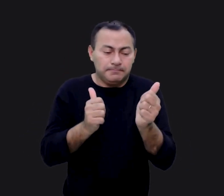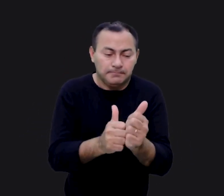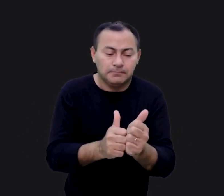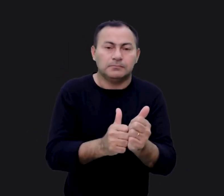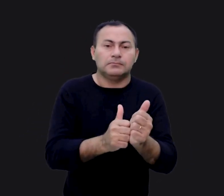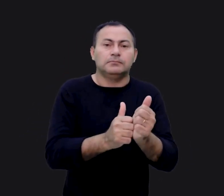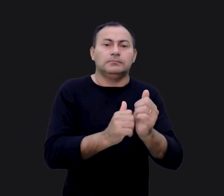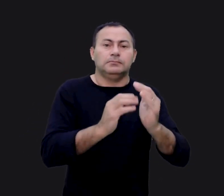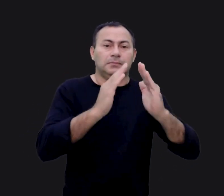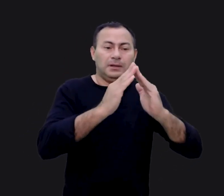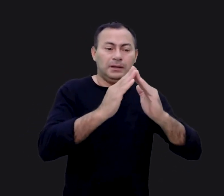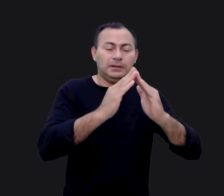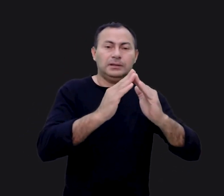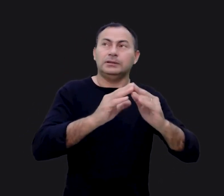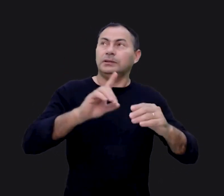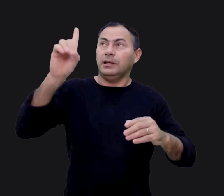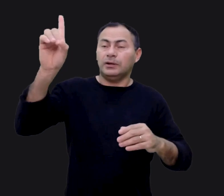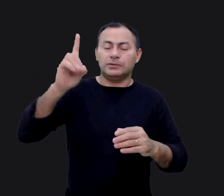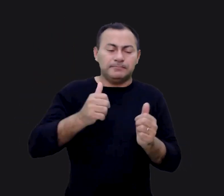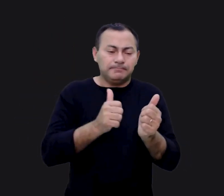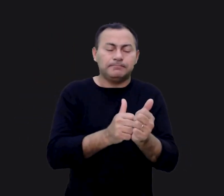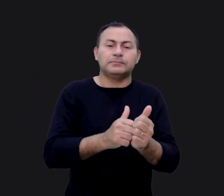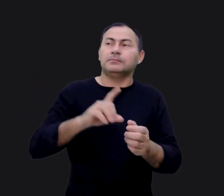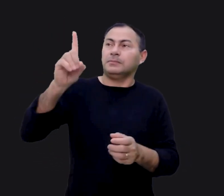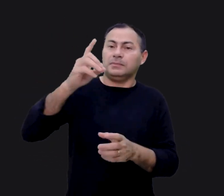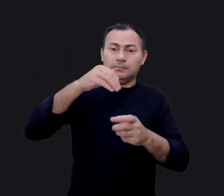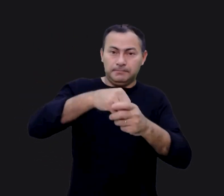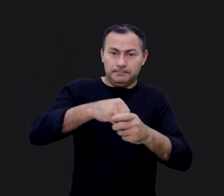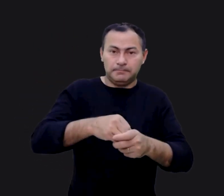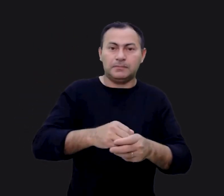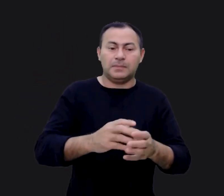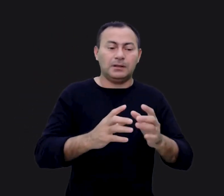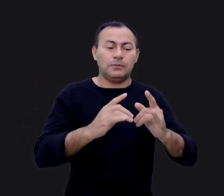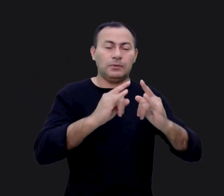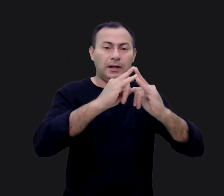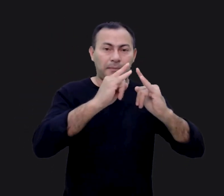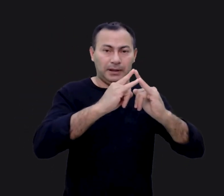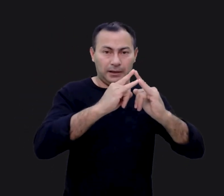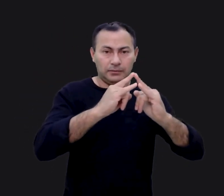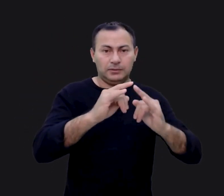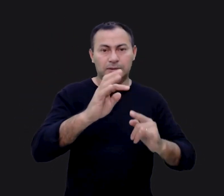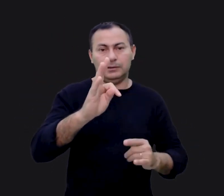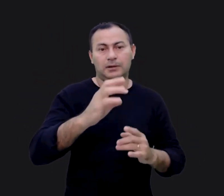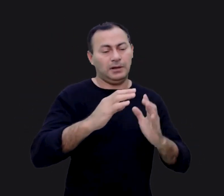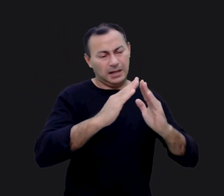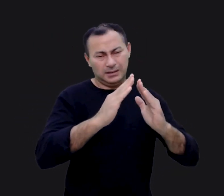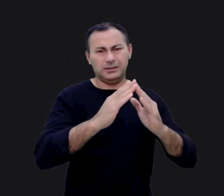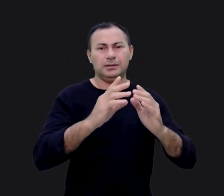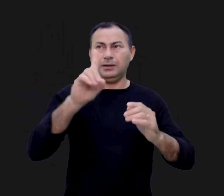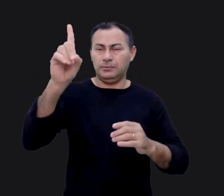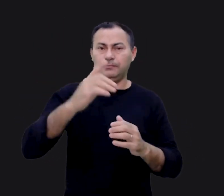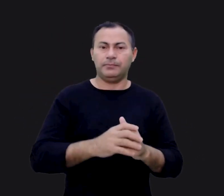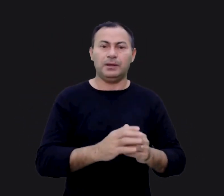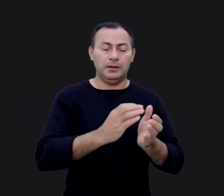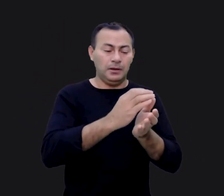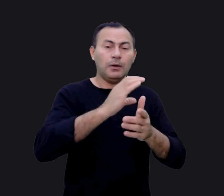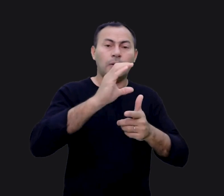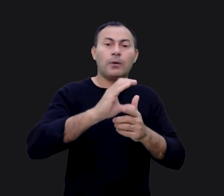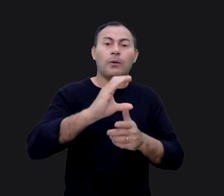aproximação do tabernáculo do deserto e a aproximação de Deus através do tabernáculo. Em Colossenses capítulo 1 e 27,